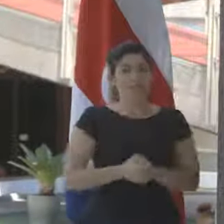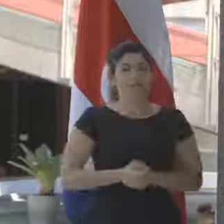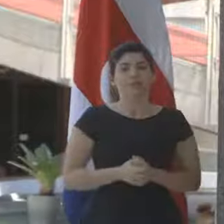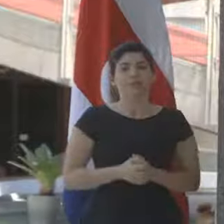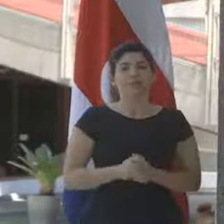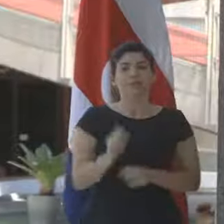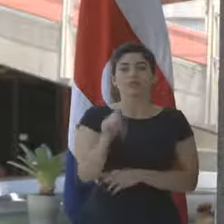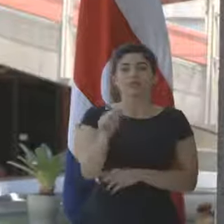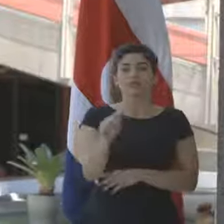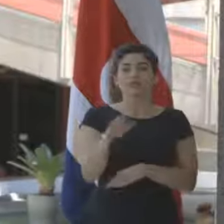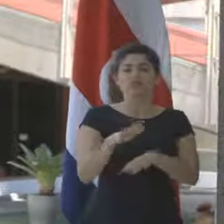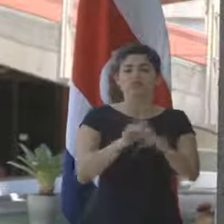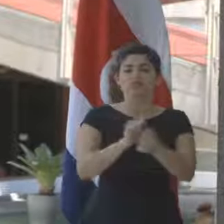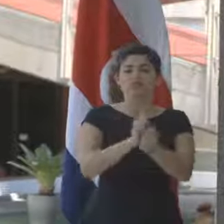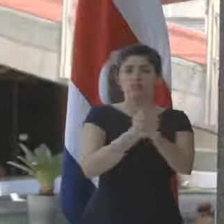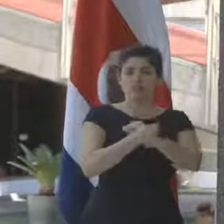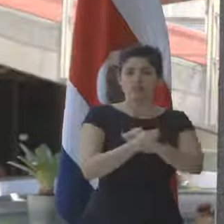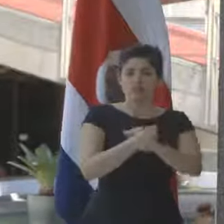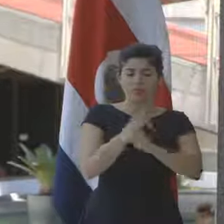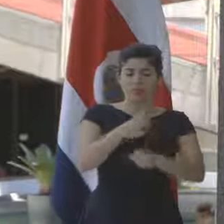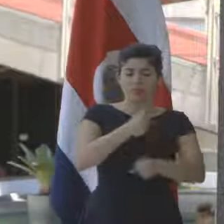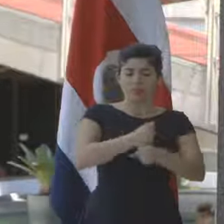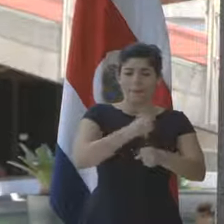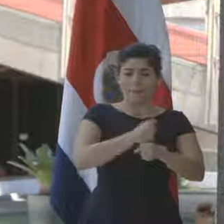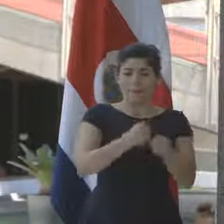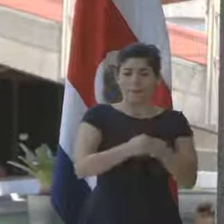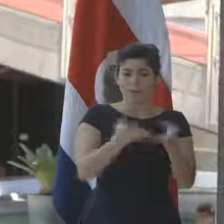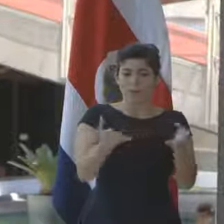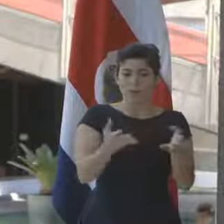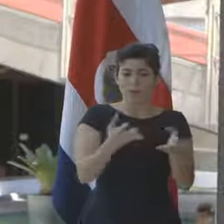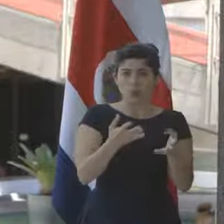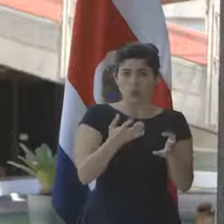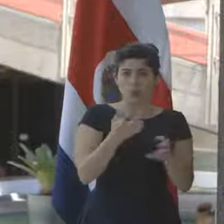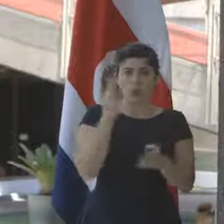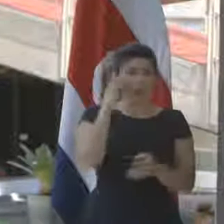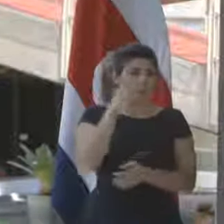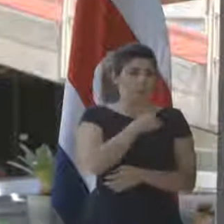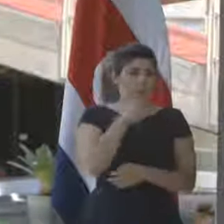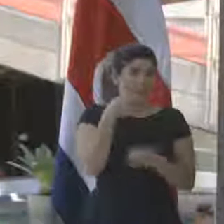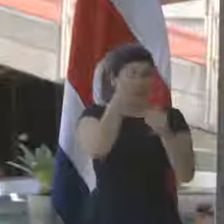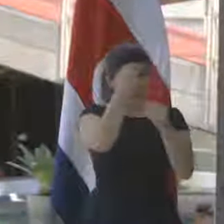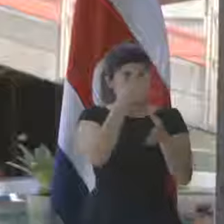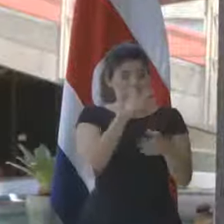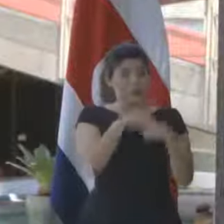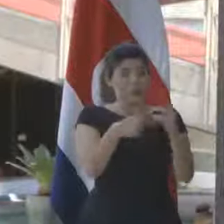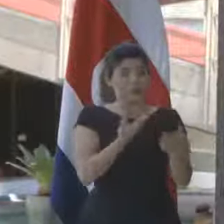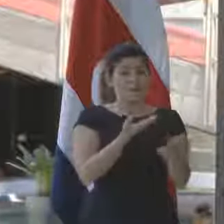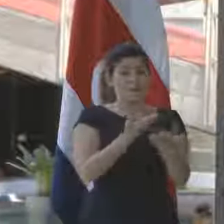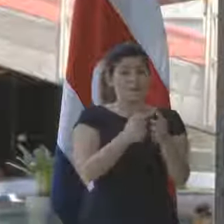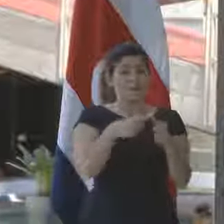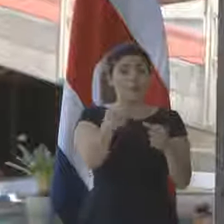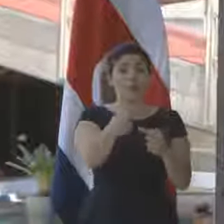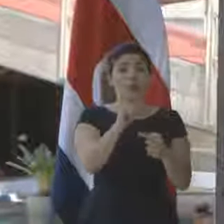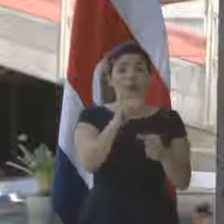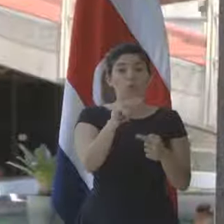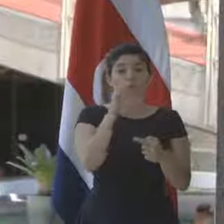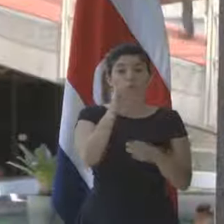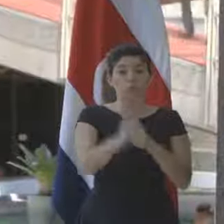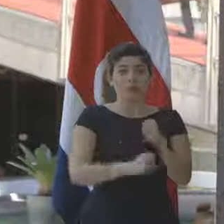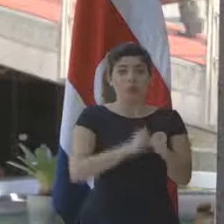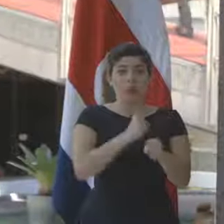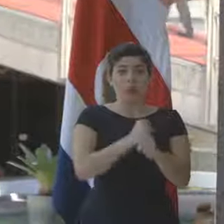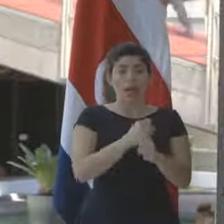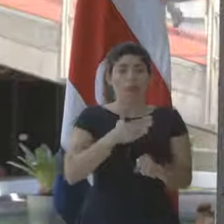consulta es sobre la reforma al empleo público que anunció la señora Ministra que va a estar presentada para junio del próximo año. La